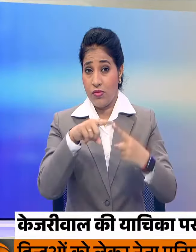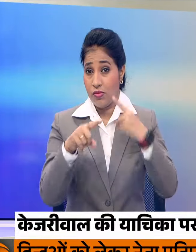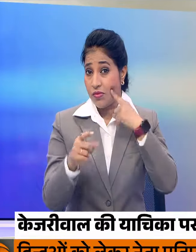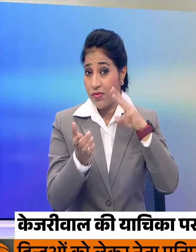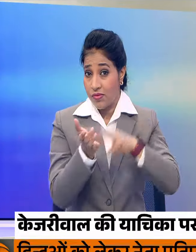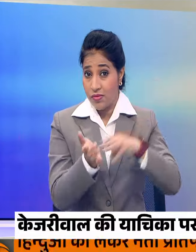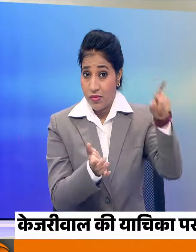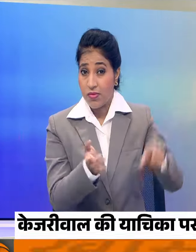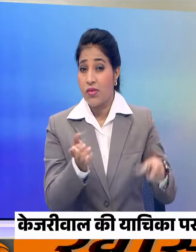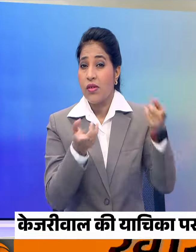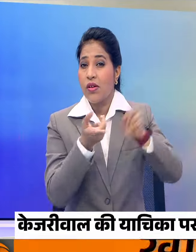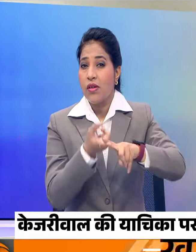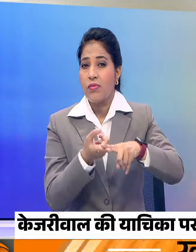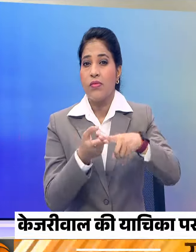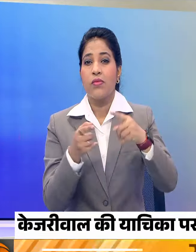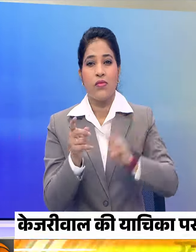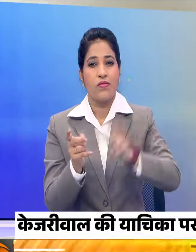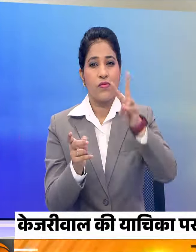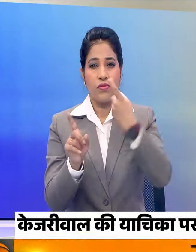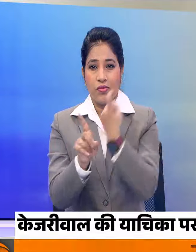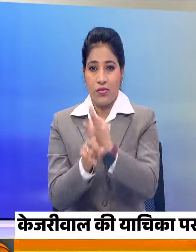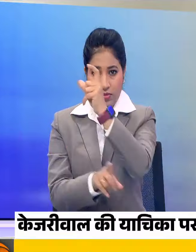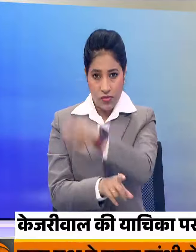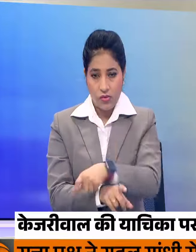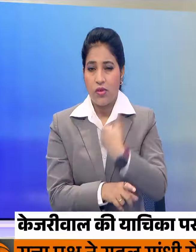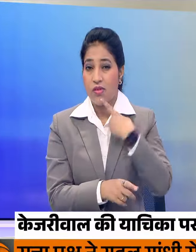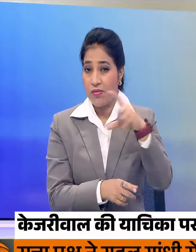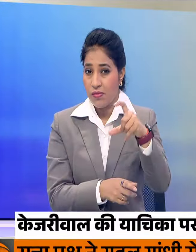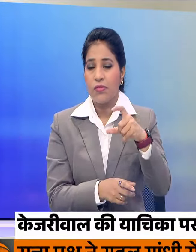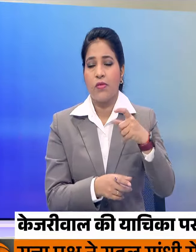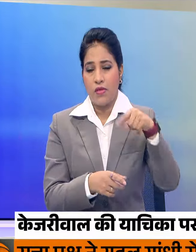आरोपी, विभव कुमार की याचिका पर भी सुनवाई